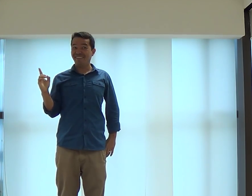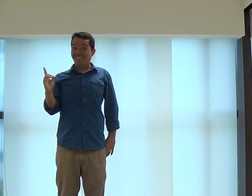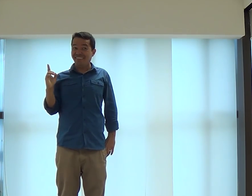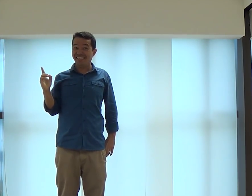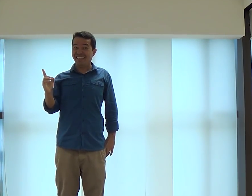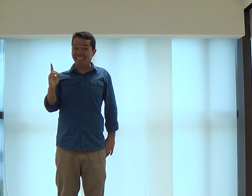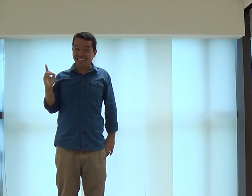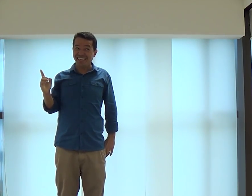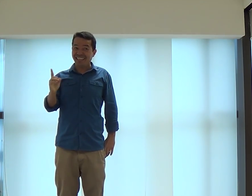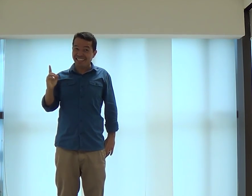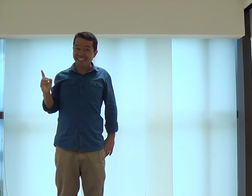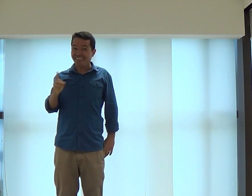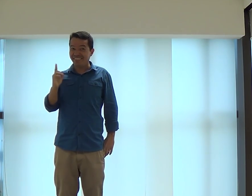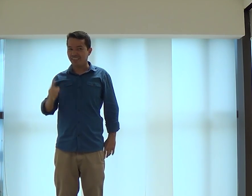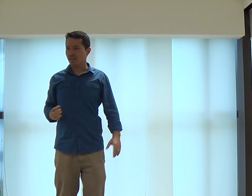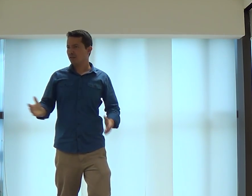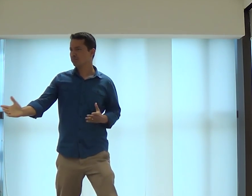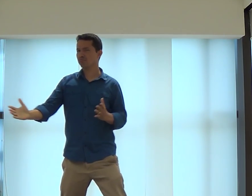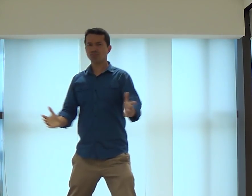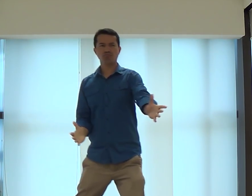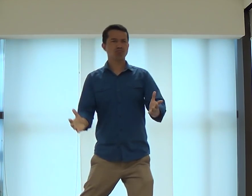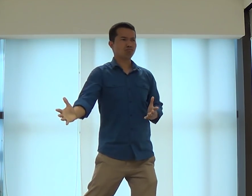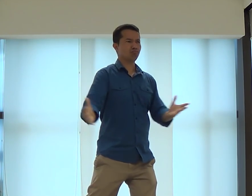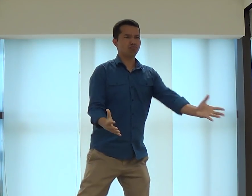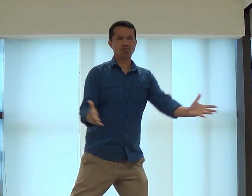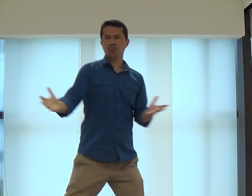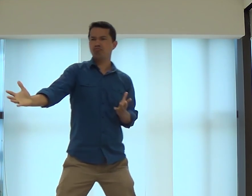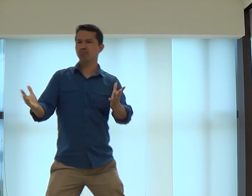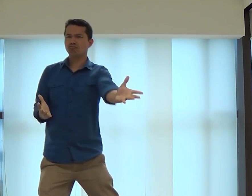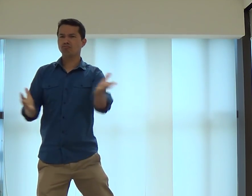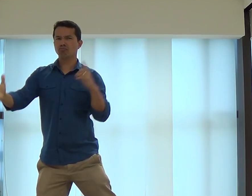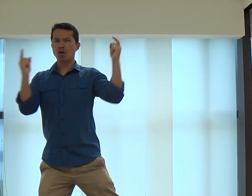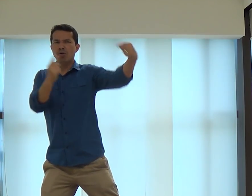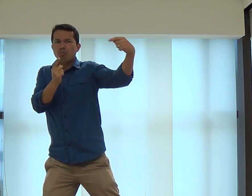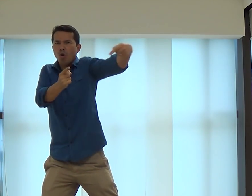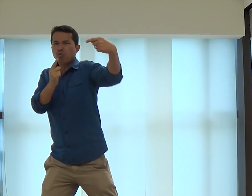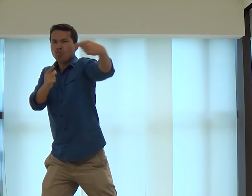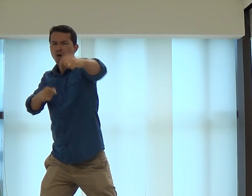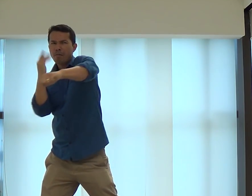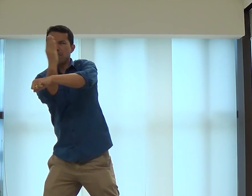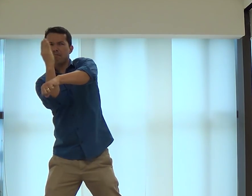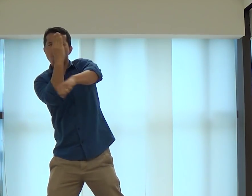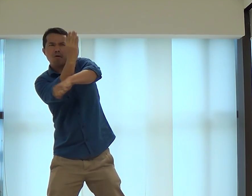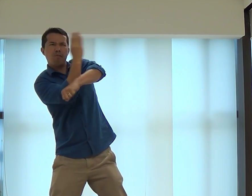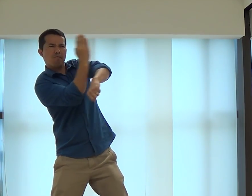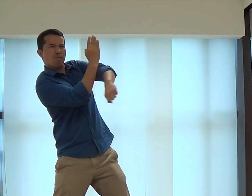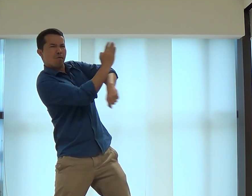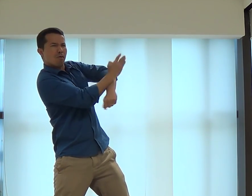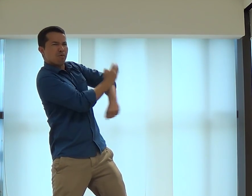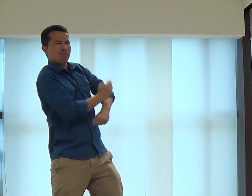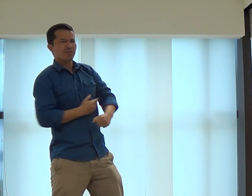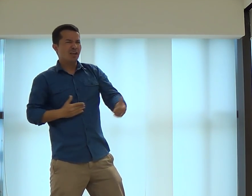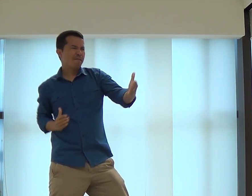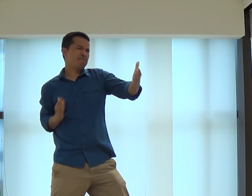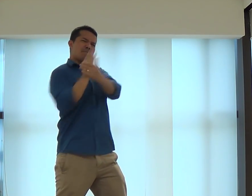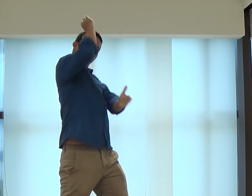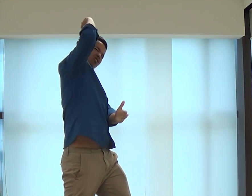tinha o rei Davi, né? Ele era todo famoso e fazia lá suas coisas e guerreava contra os lugares